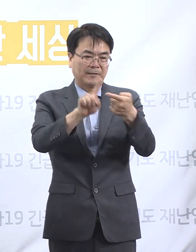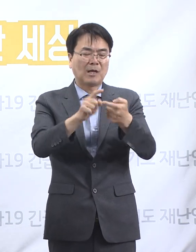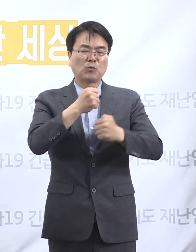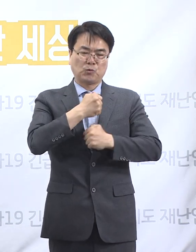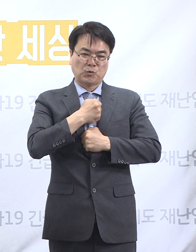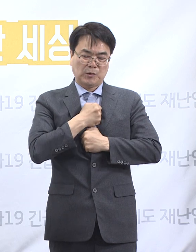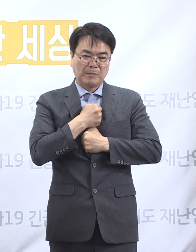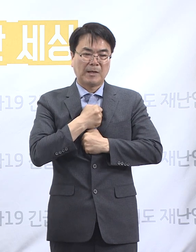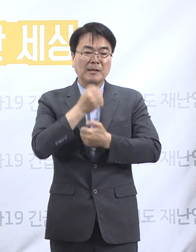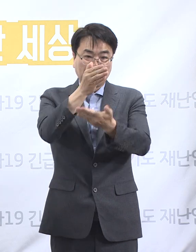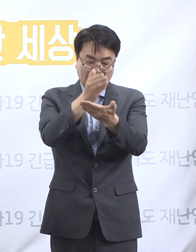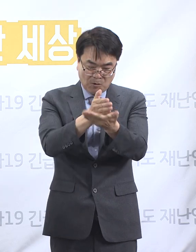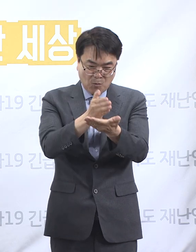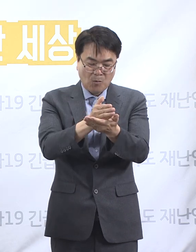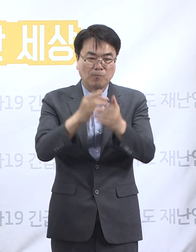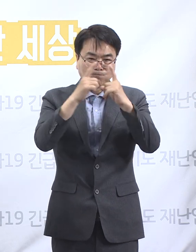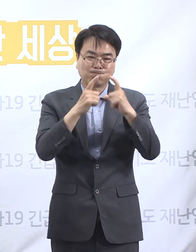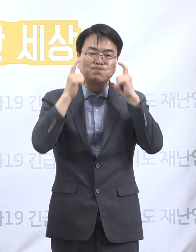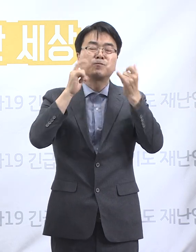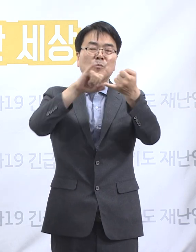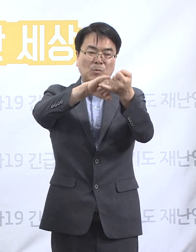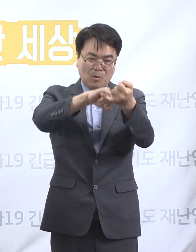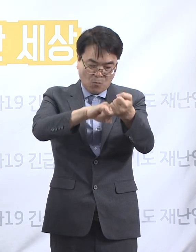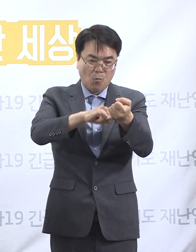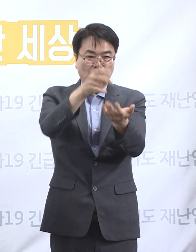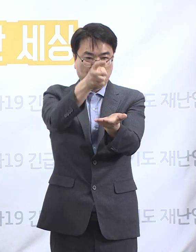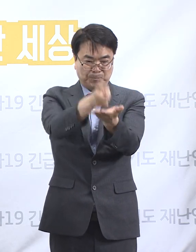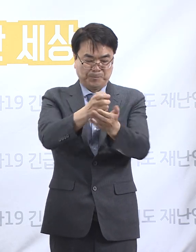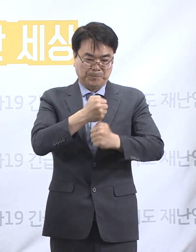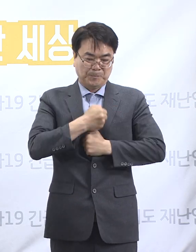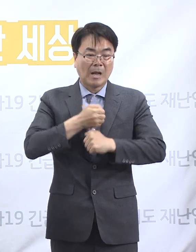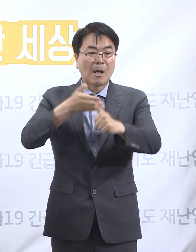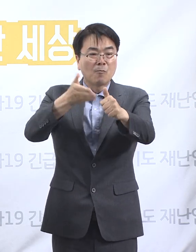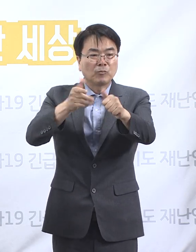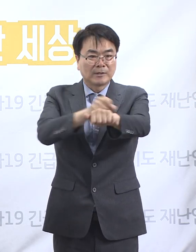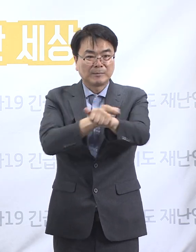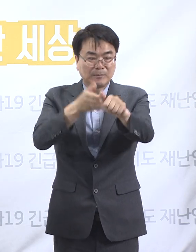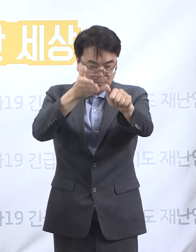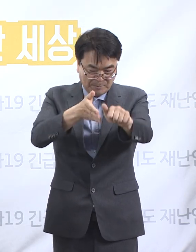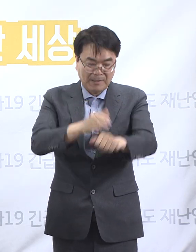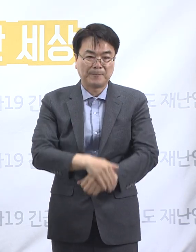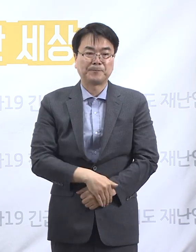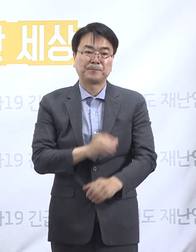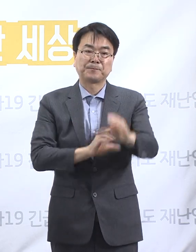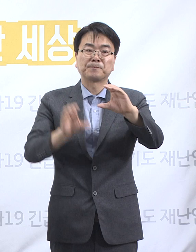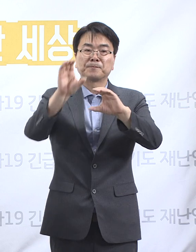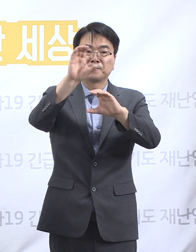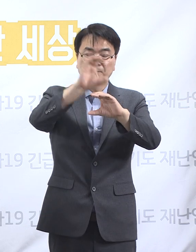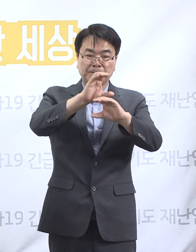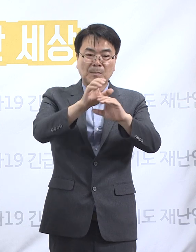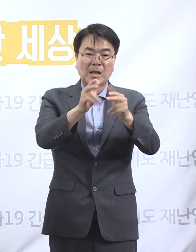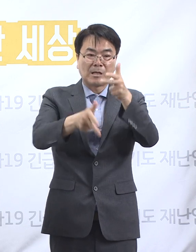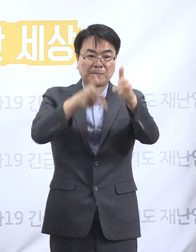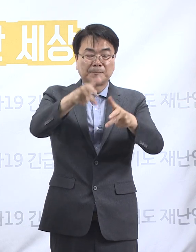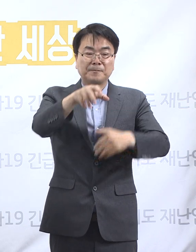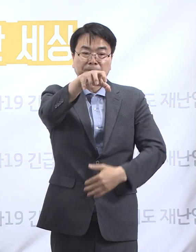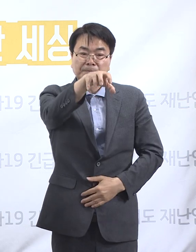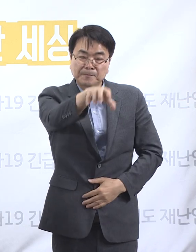주시고 마스크 착용 등 방역수칙을 준수해 주시길 부탁드립니다. 아울러 각 사업장에서도